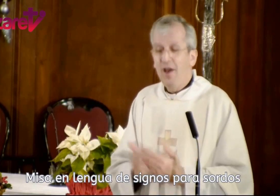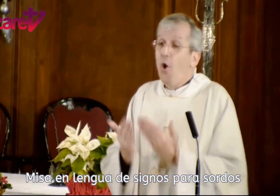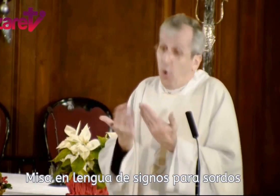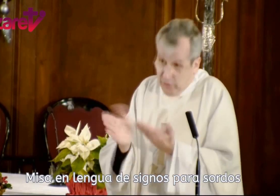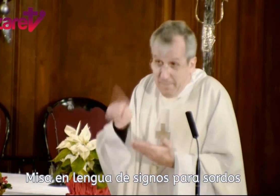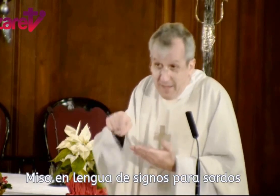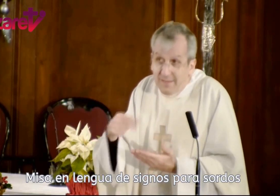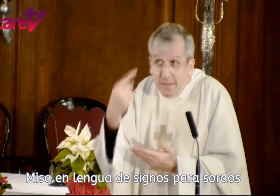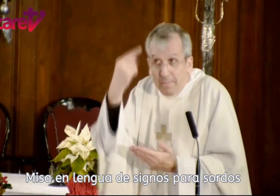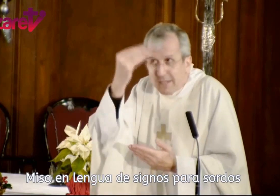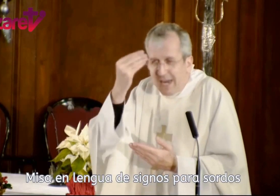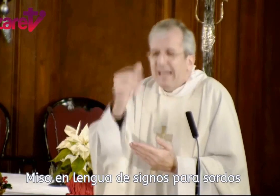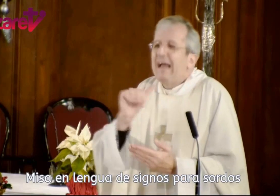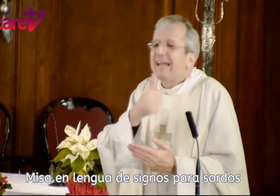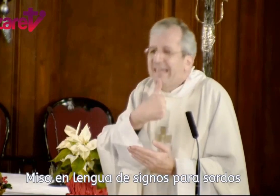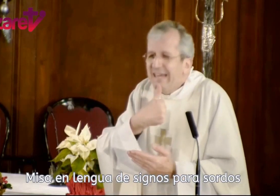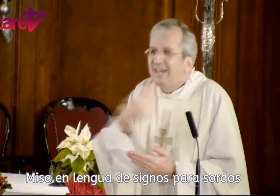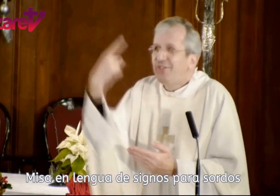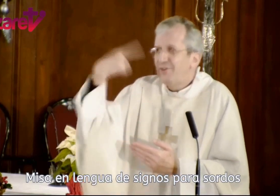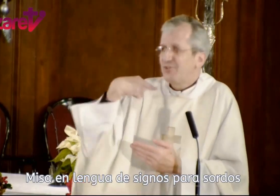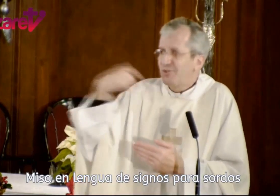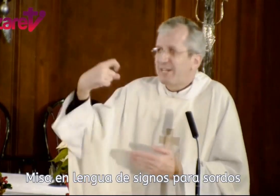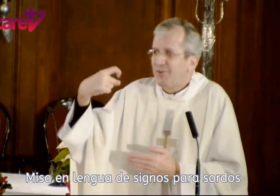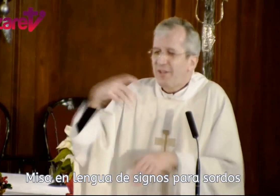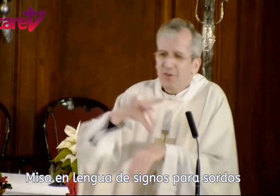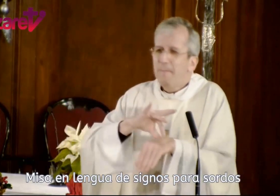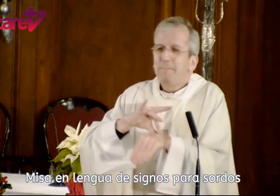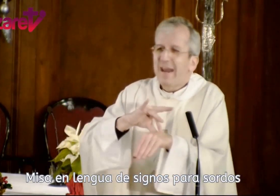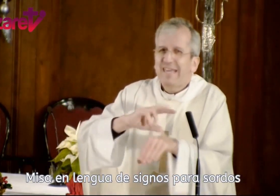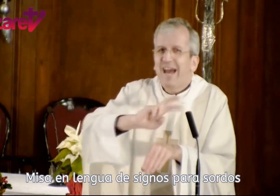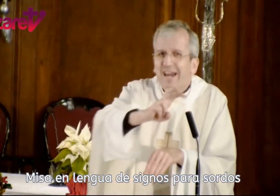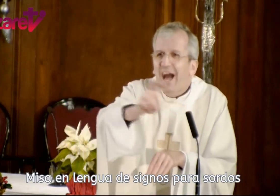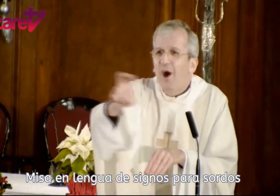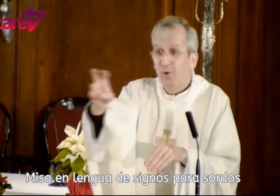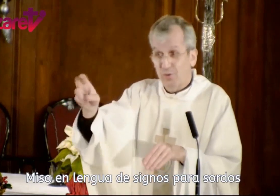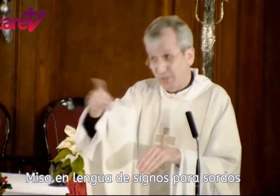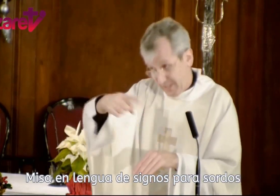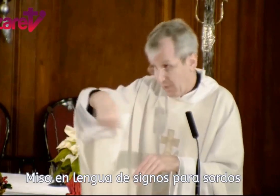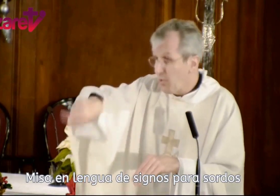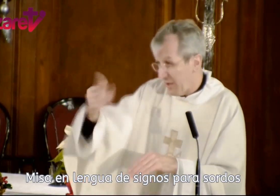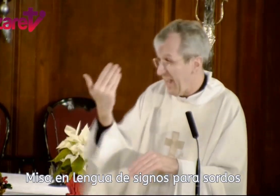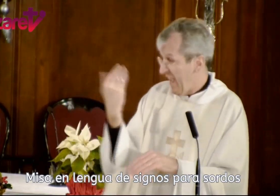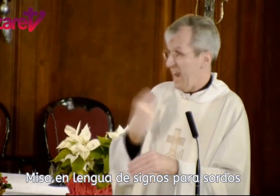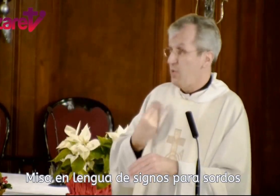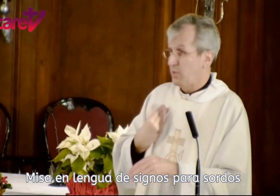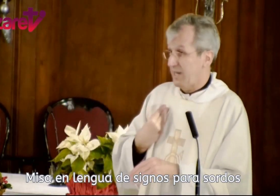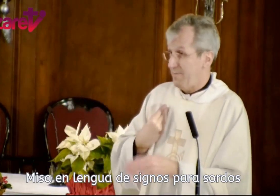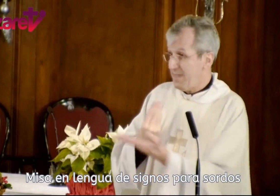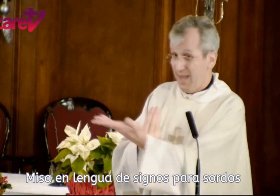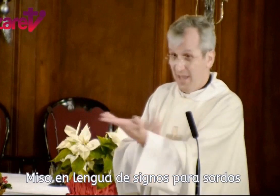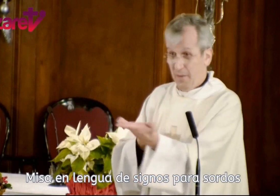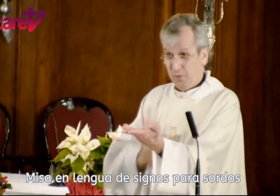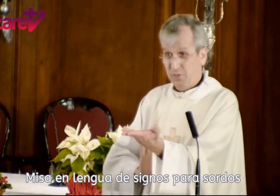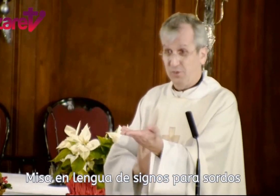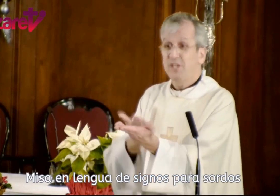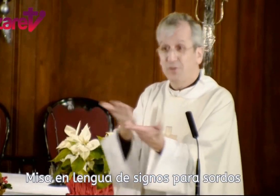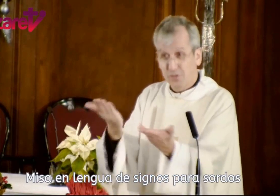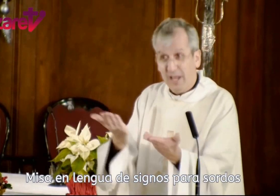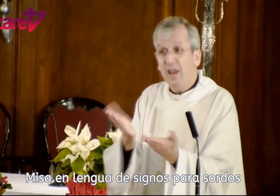O también pensar quién Dios nos ha escogido para guiar a otros, que seguro que en nuestra vida, vuestros hijos, tal,